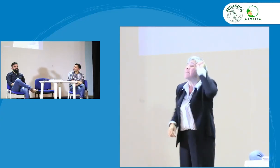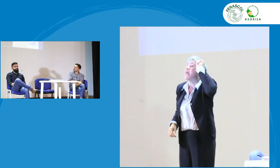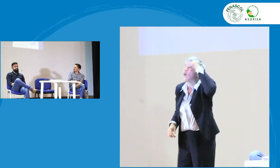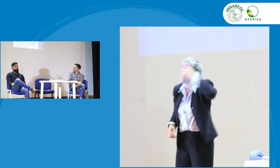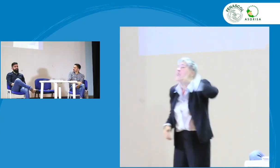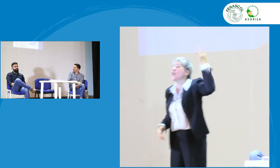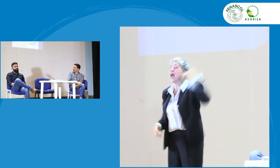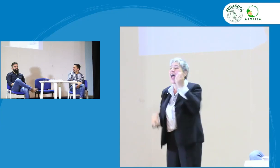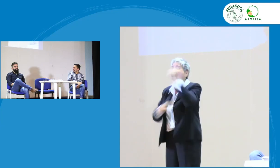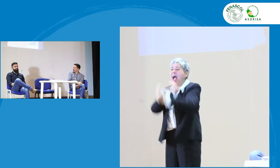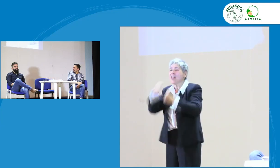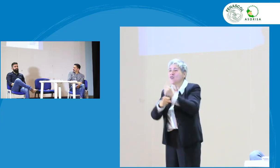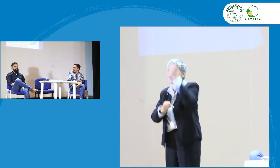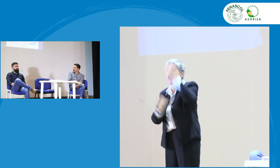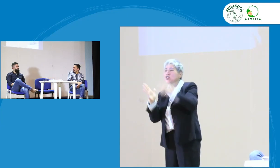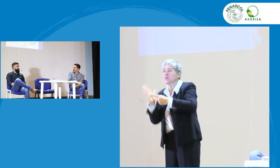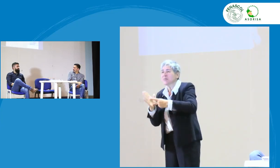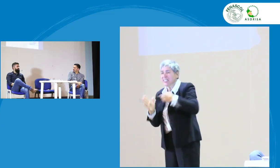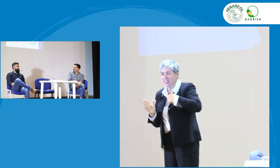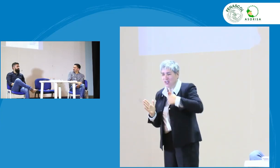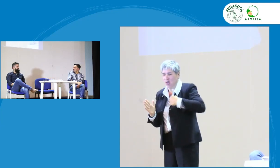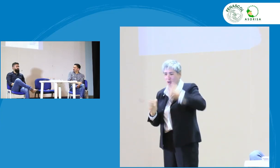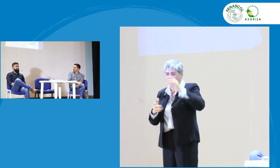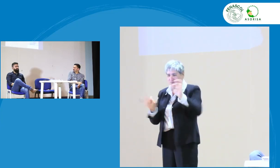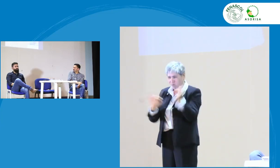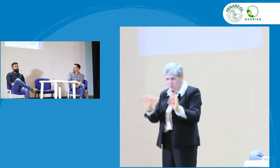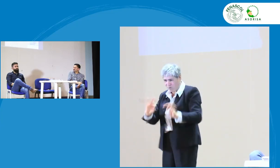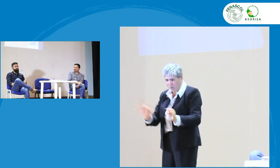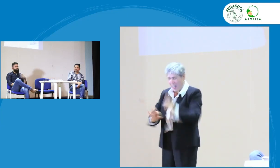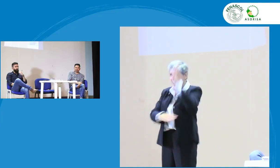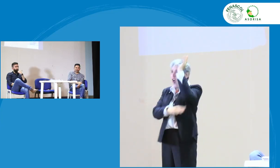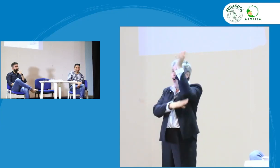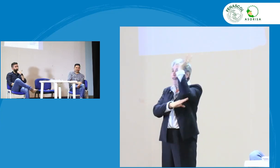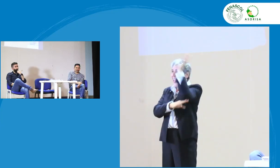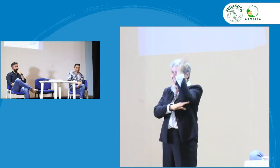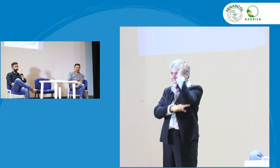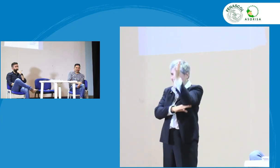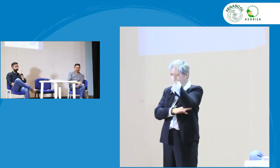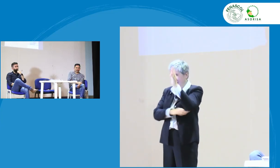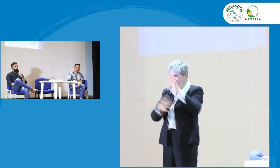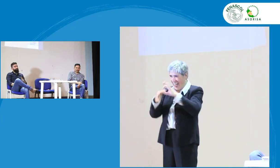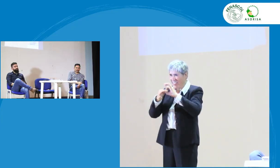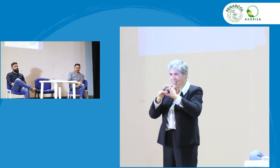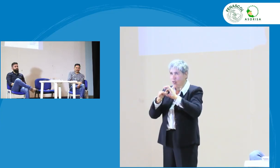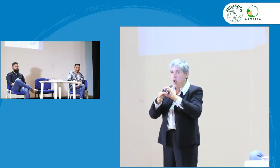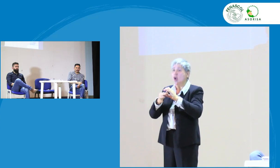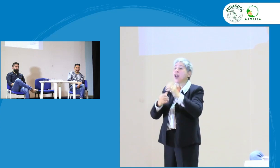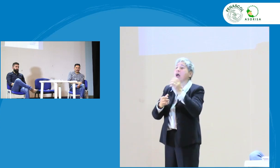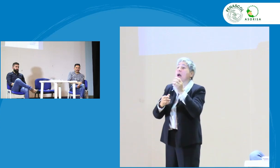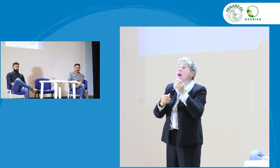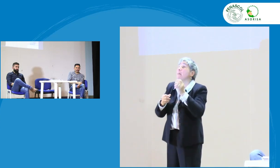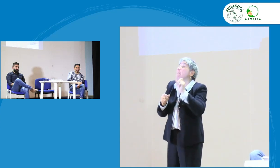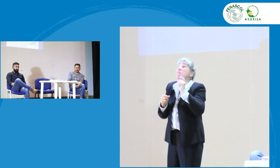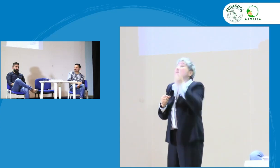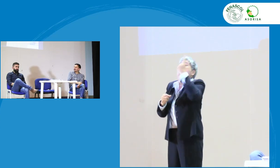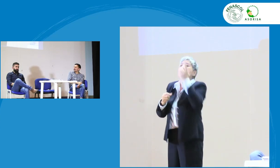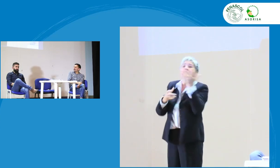sordas recuerdo hace en el dos mil que estuve organizando una conferencia recuerdo para FENASCOL